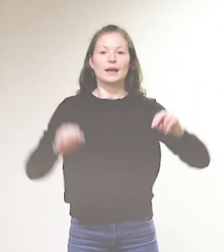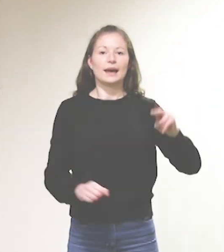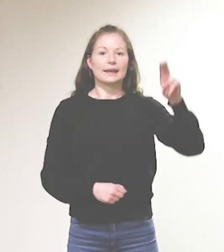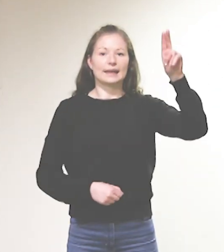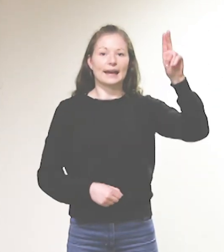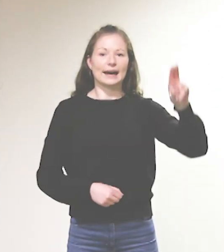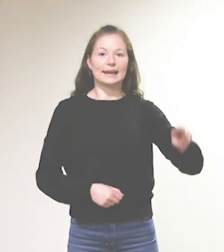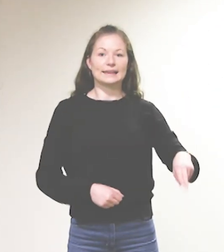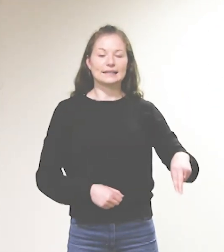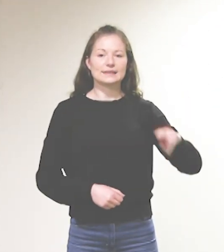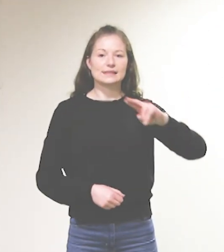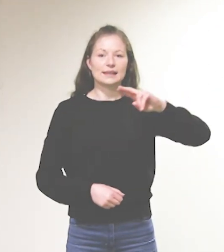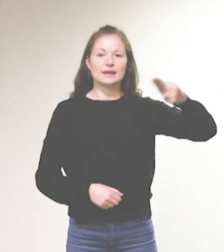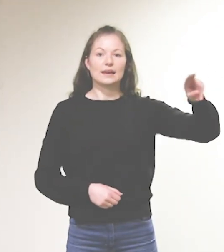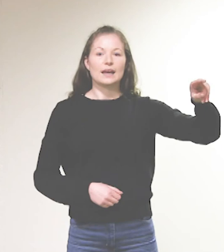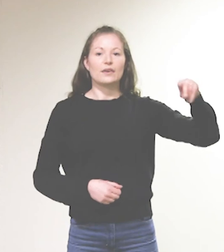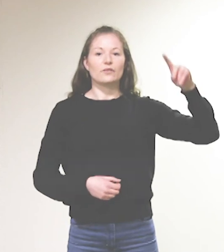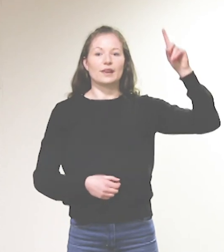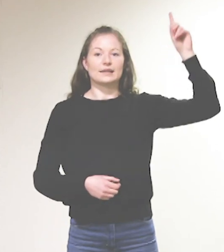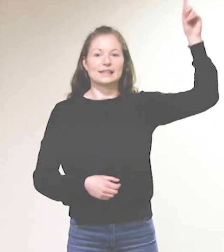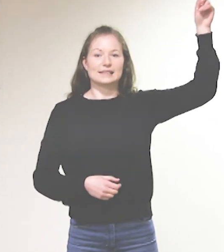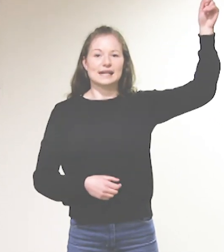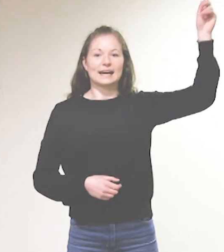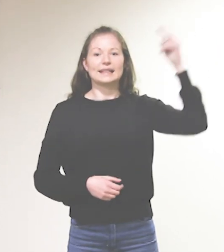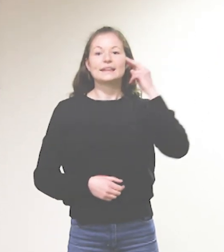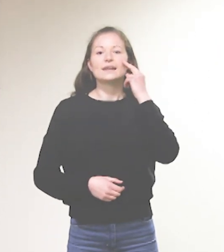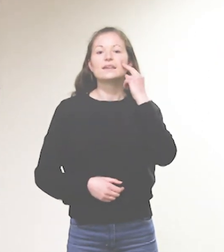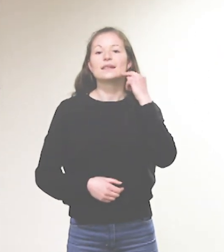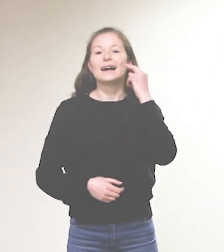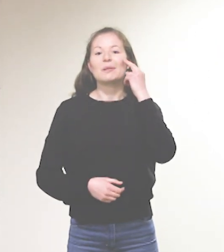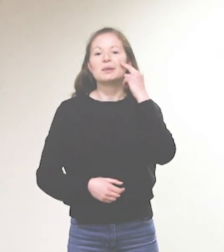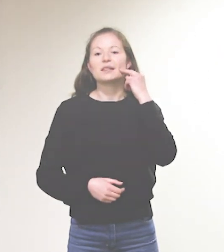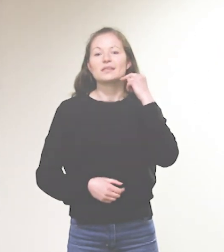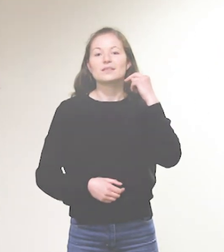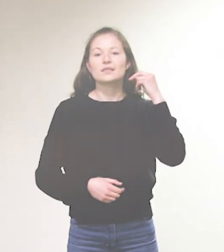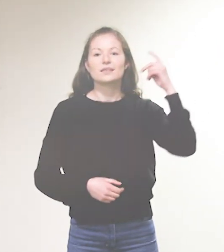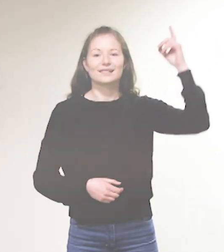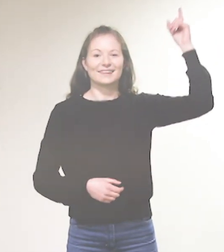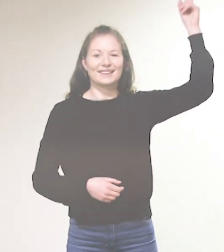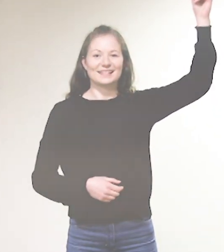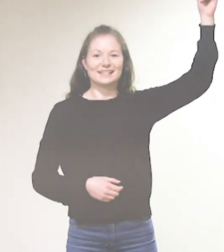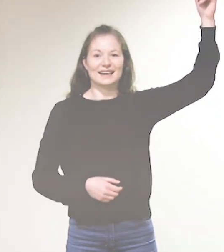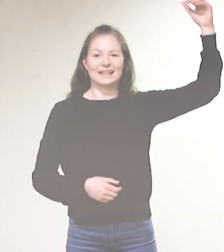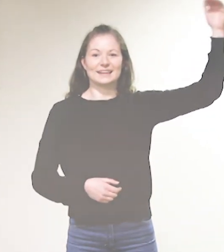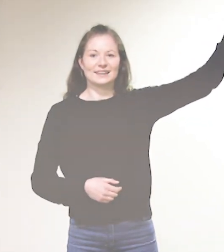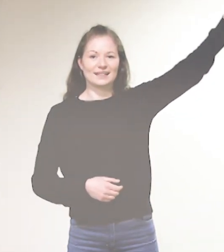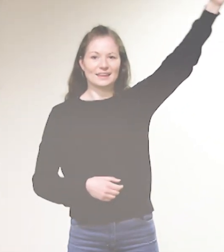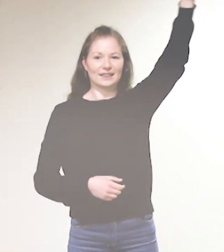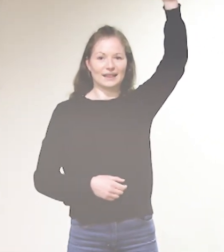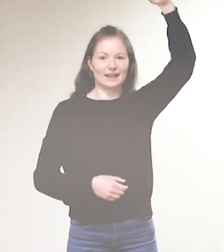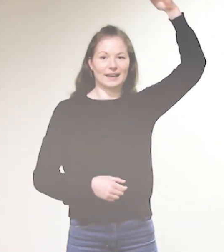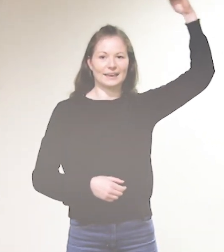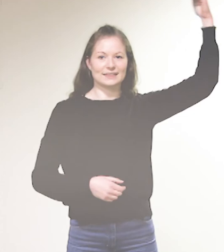Geheiligt werde dein Name, dein Reich